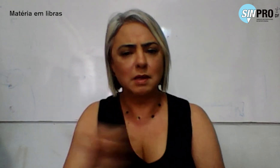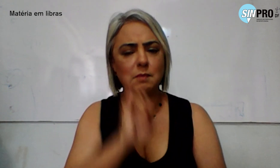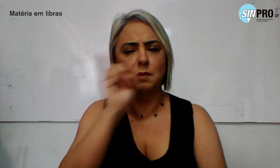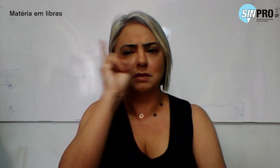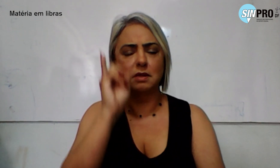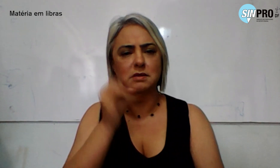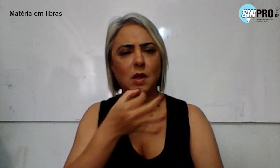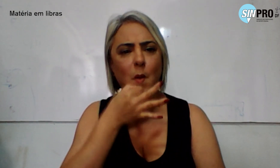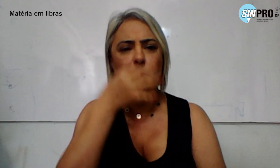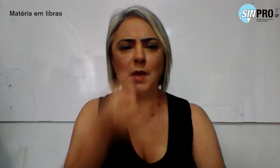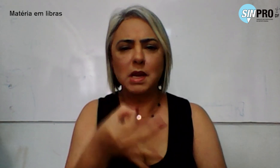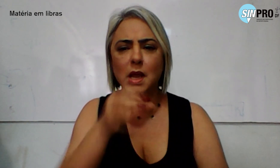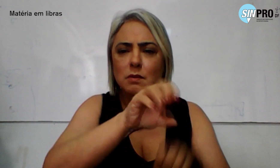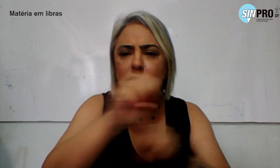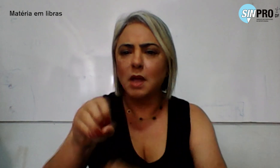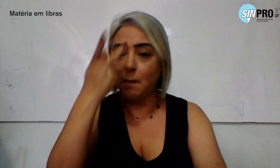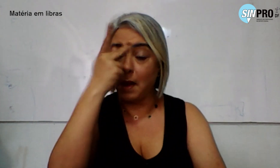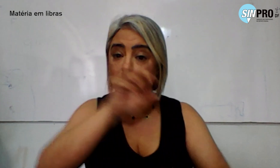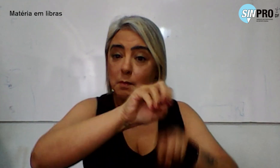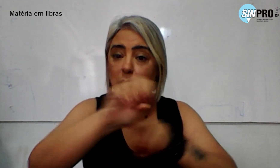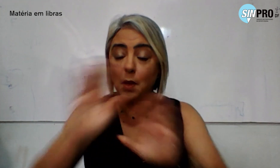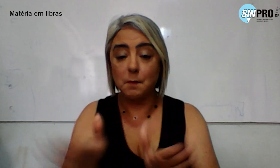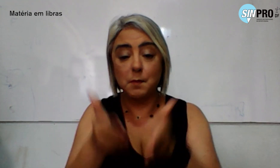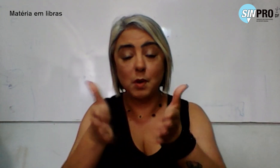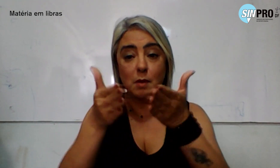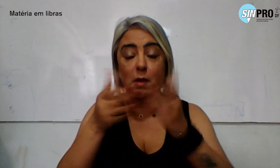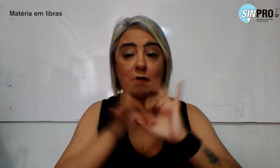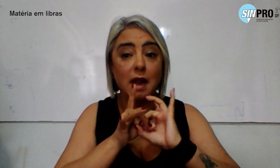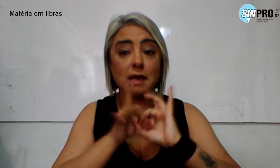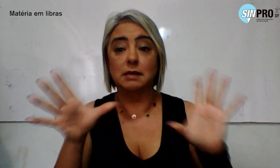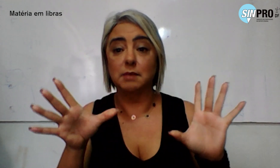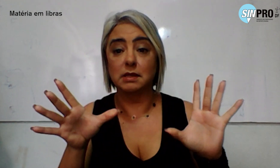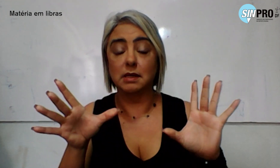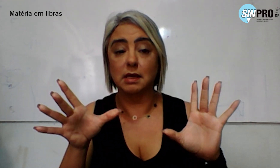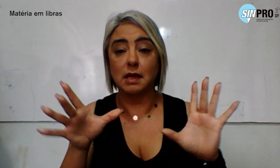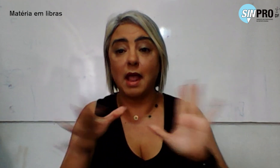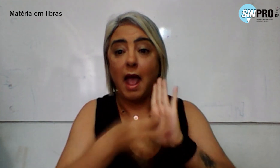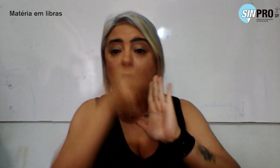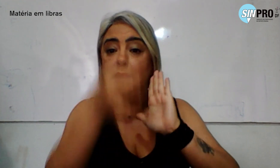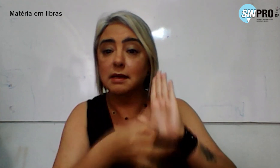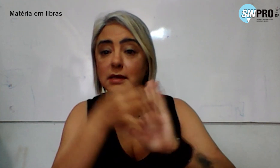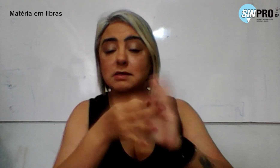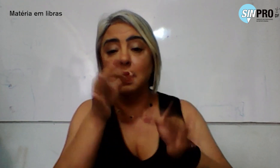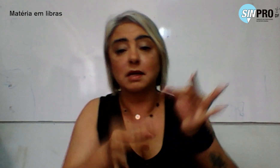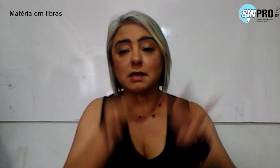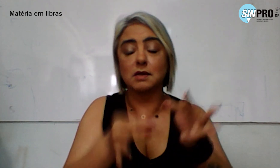sua visão para uma educação que promove a liberdade, a crítica e a justiça social.